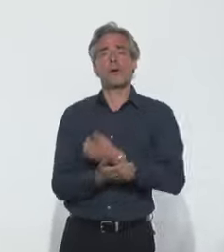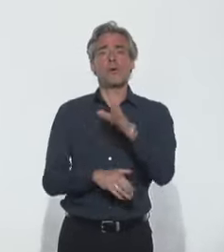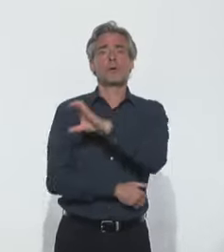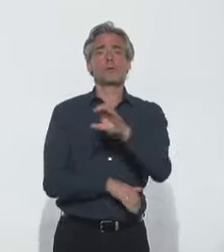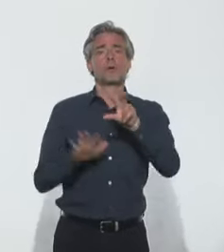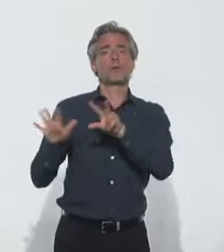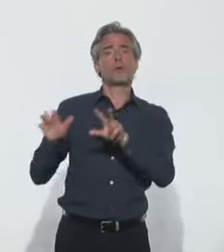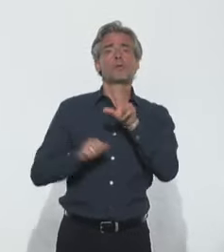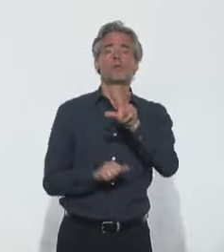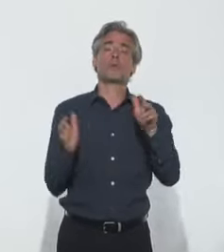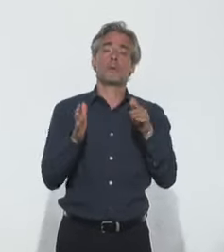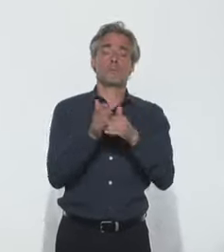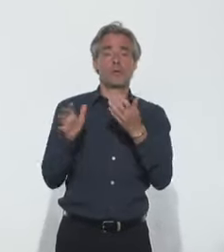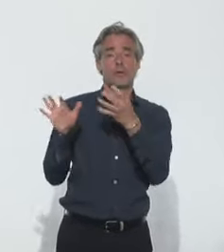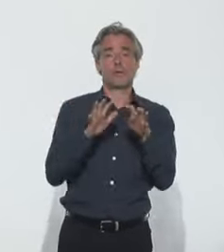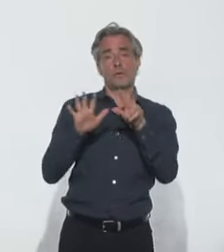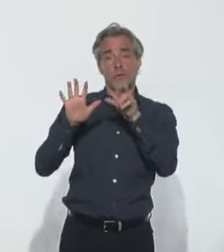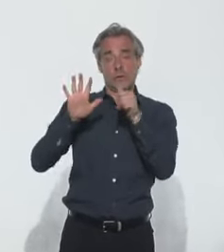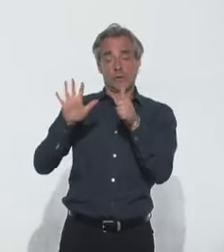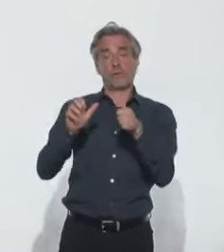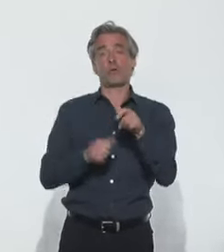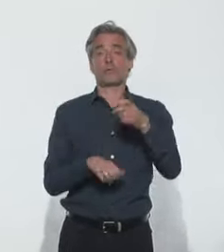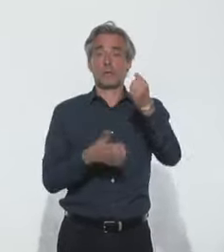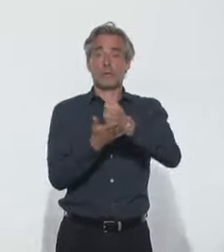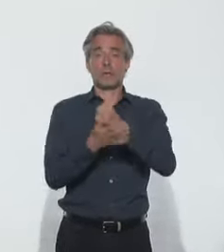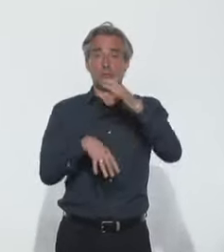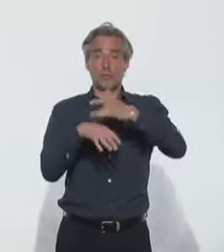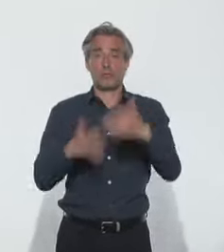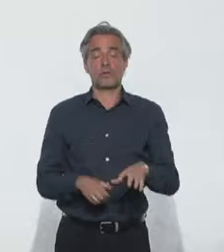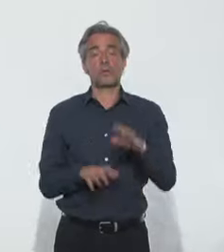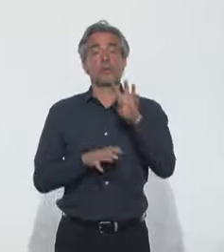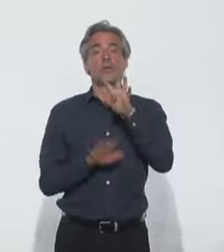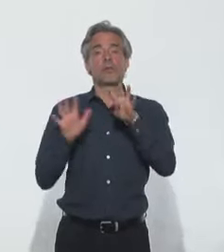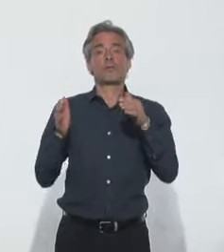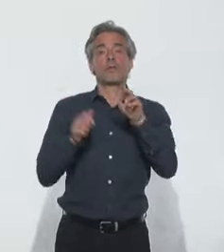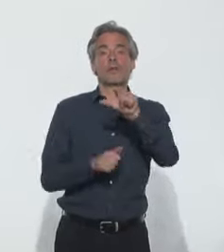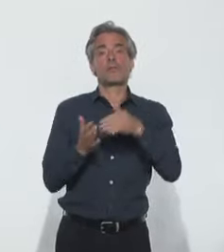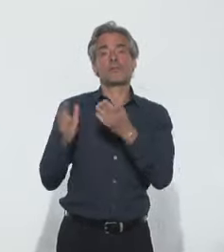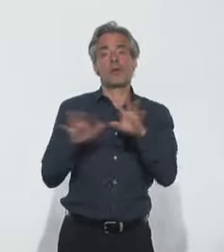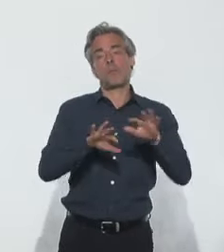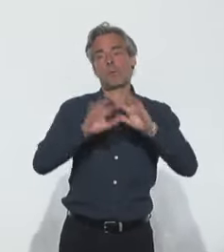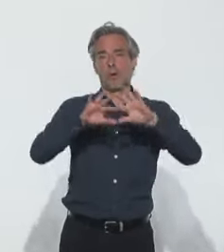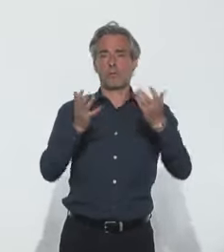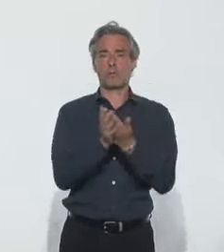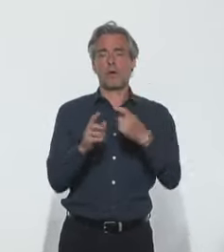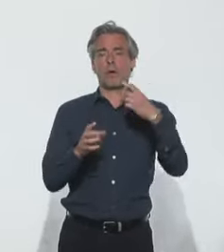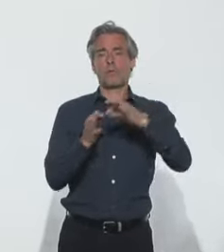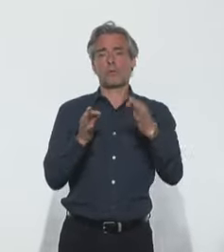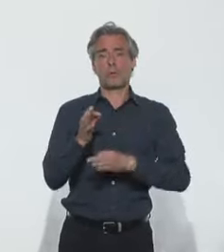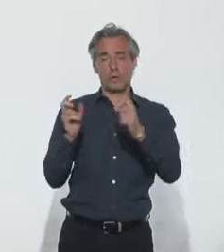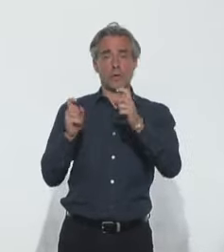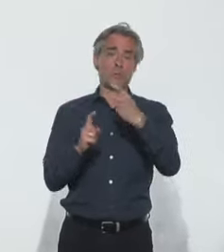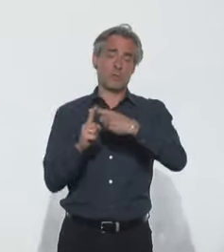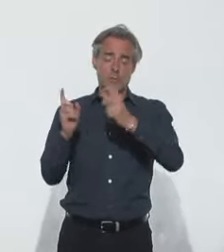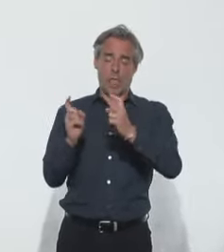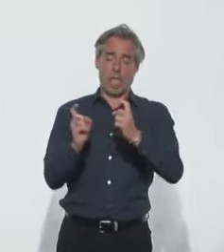991 tests réalisés, dont 29 763 positifs, ce qui représente un taux de positivité qui descend